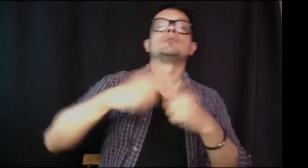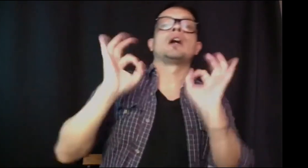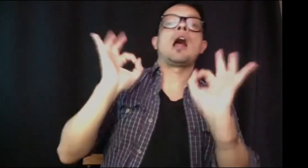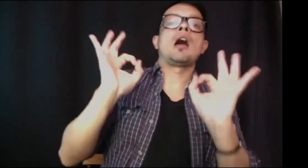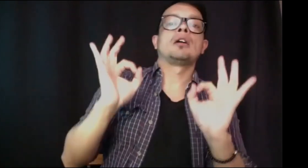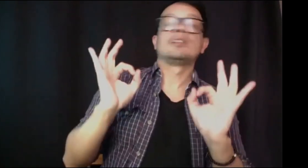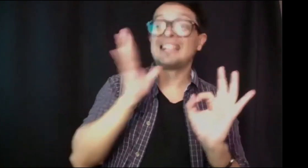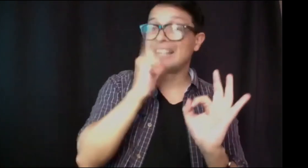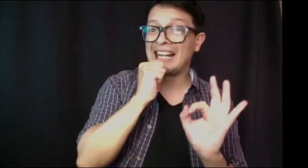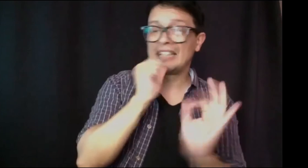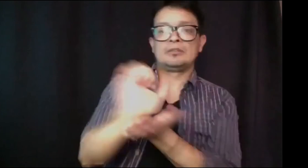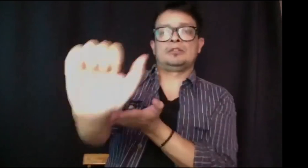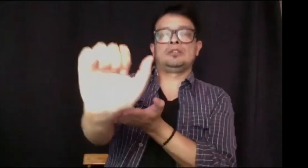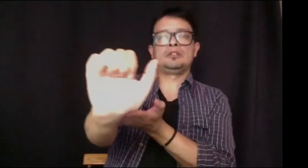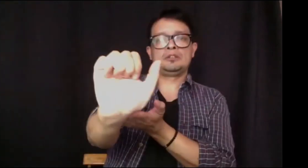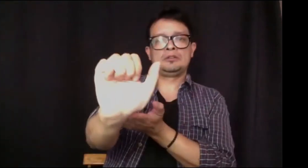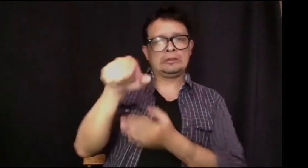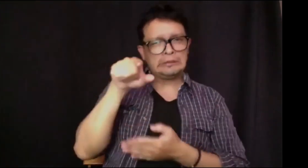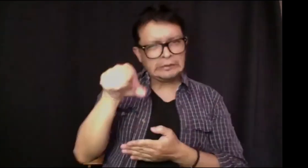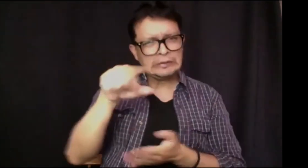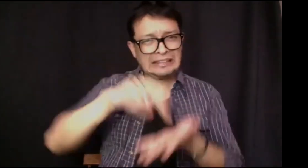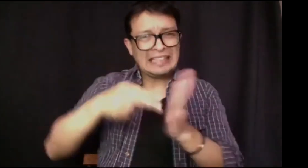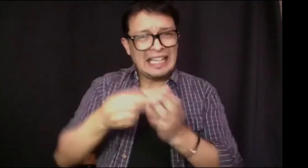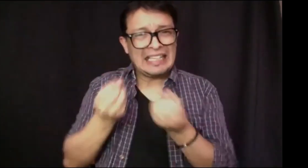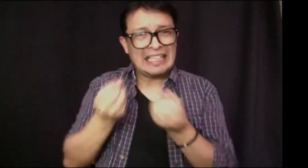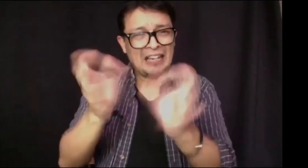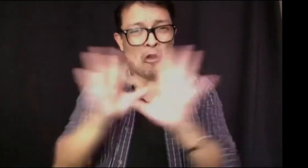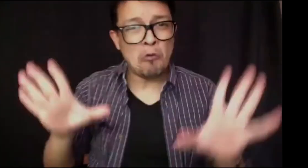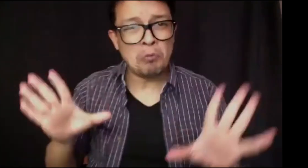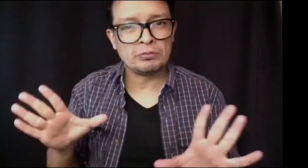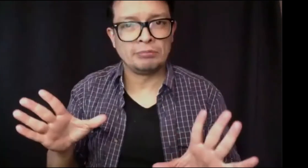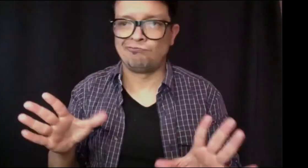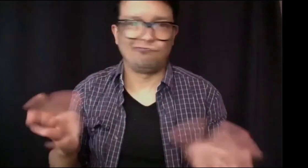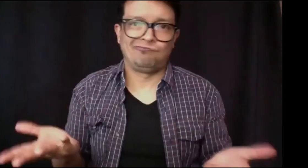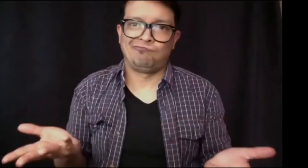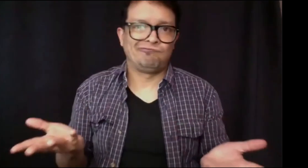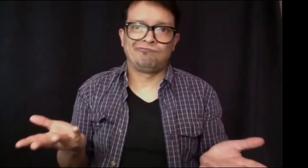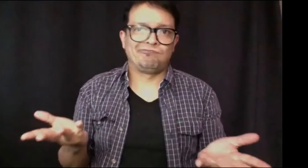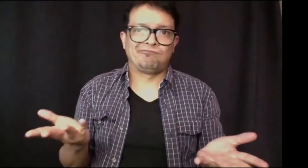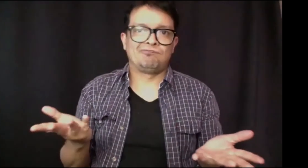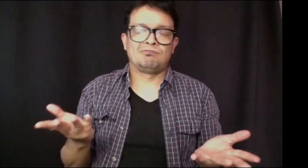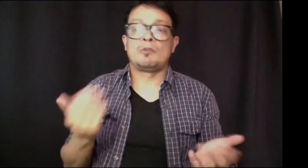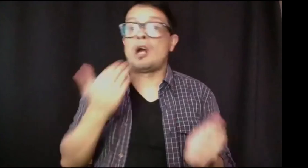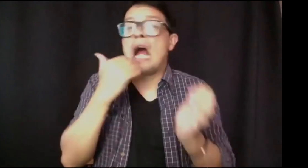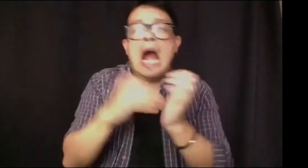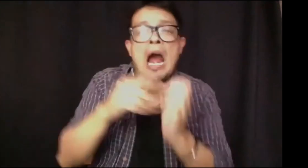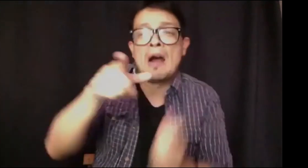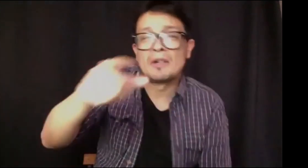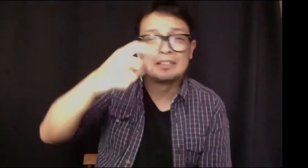Se da uno cuenta de que el español, en términos del